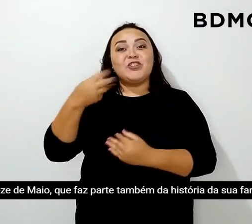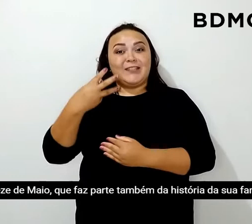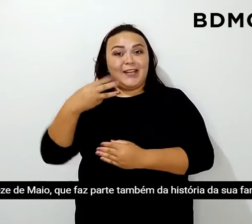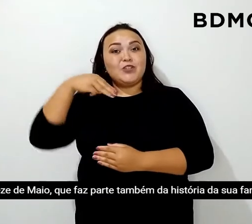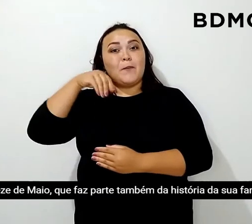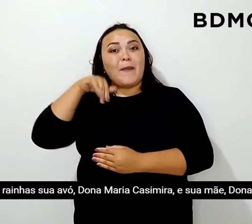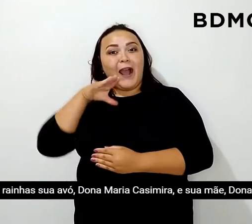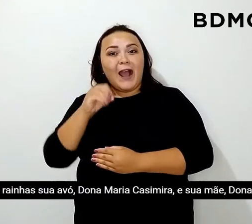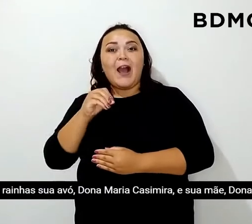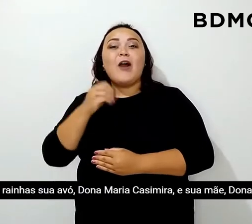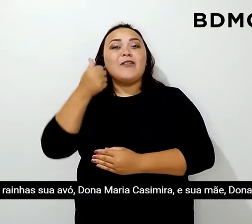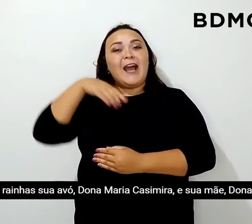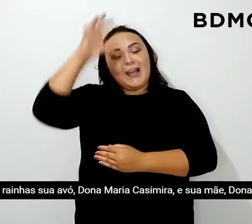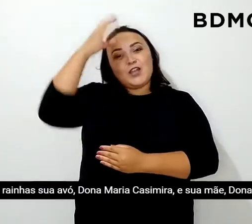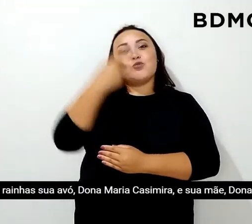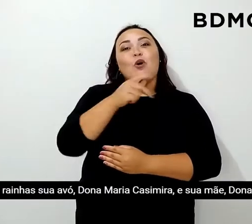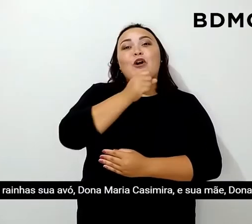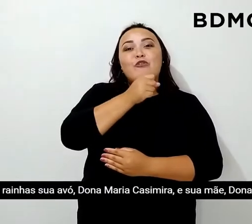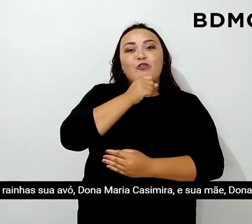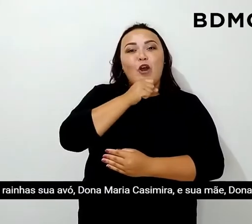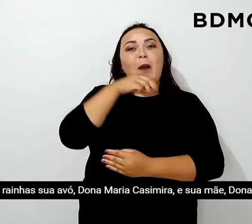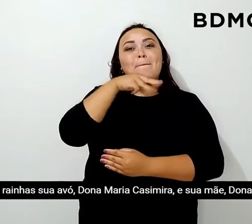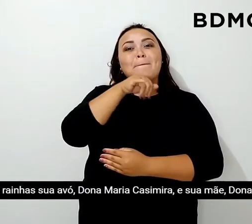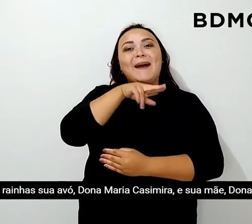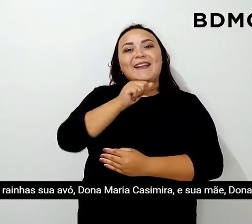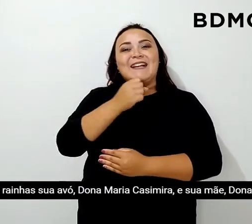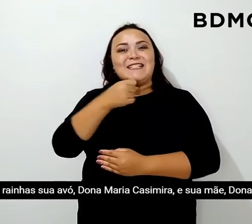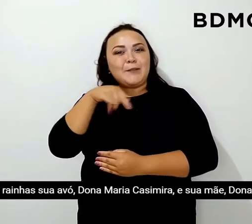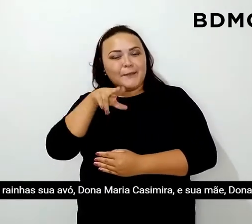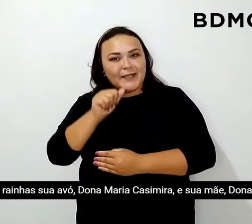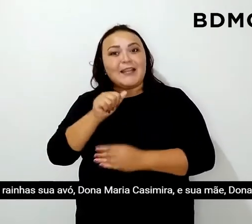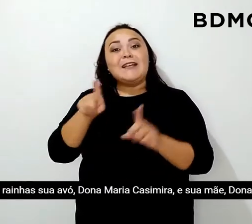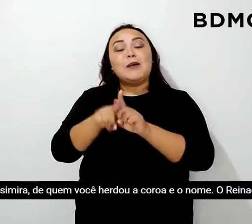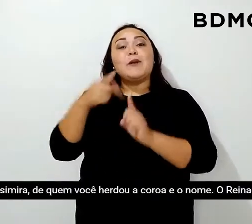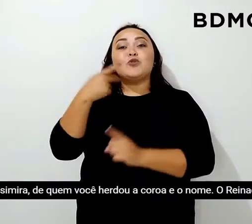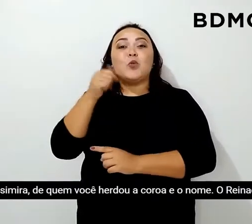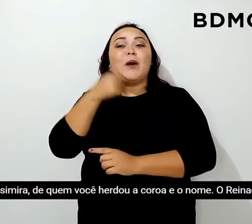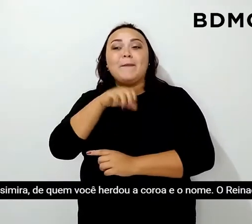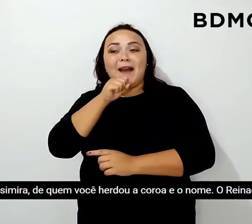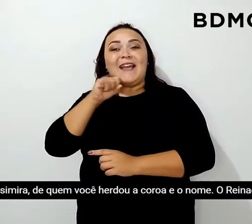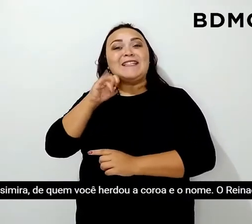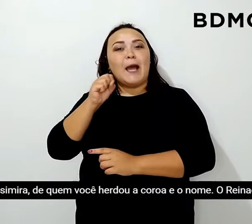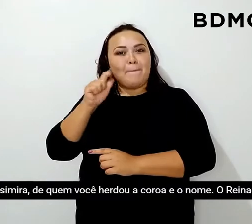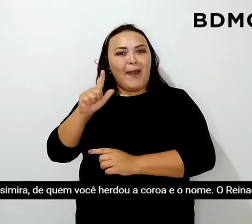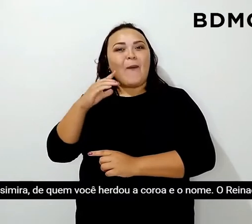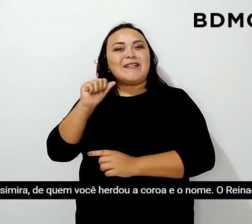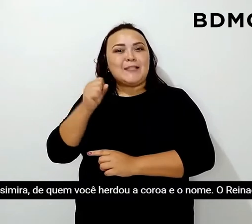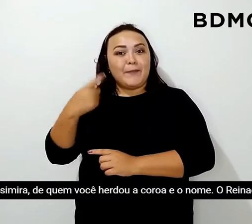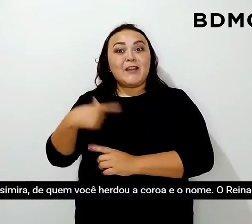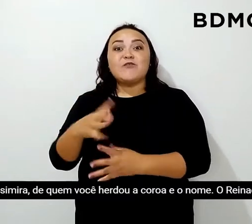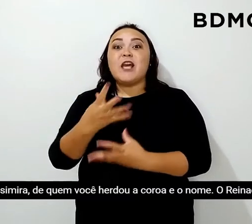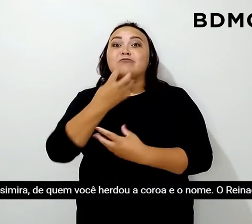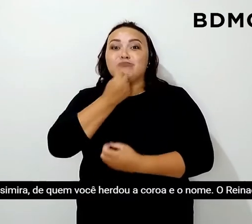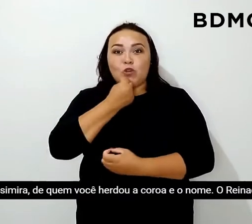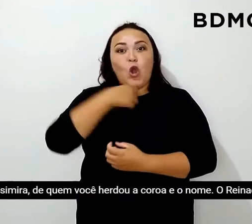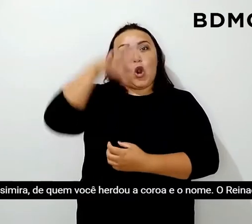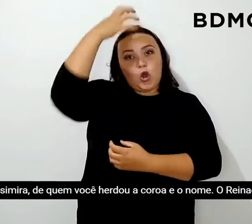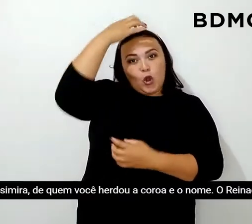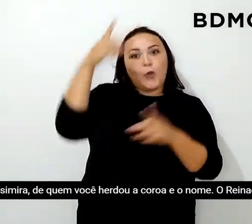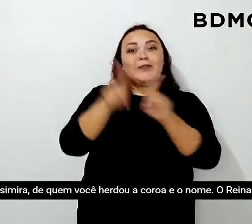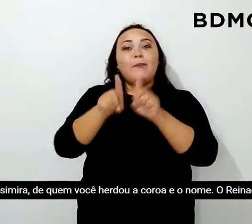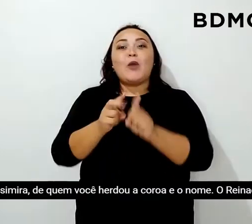família e das rainhas sua avó, Dona Maria Cassimira, e sua mãe, Dona Isabel Cassimira, de quem você herdou a coroa e o nome.